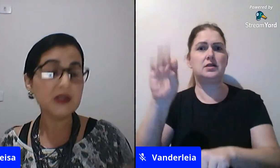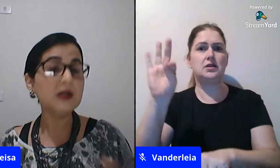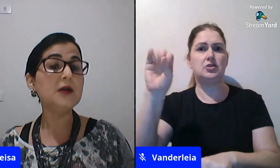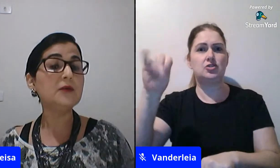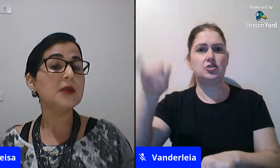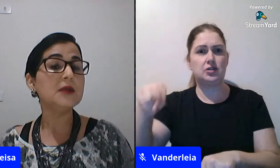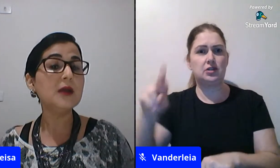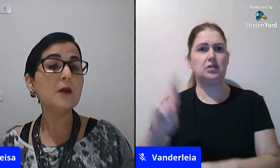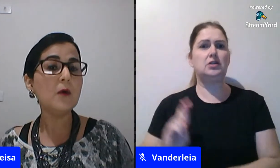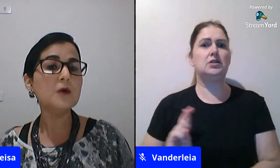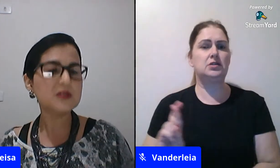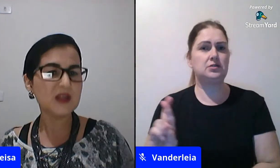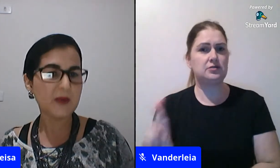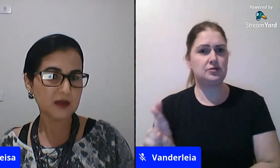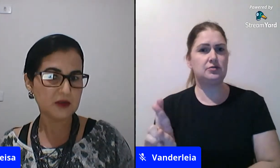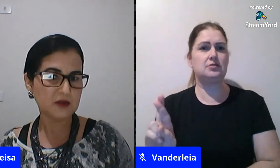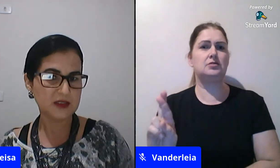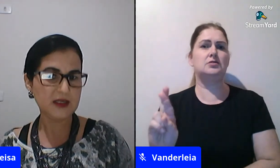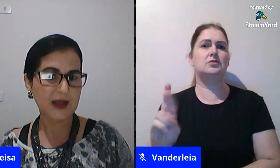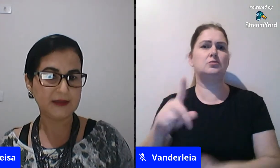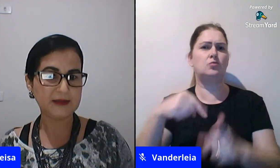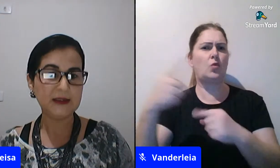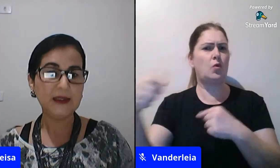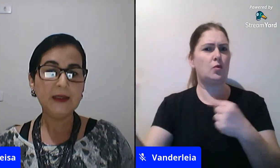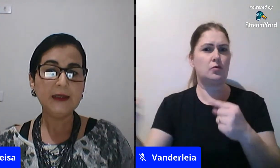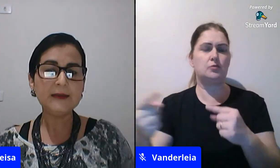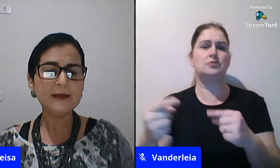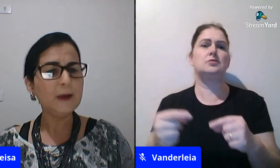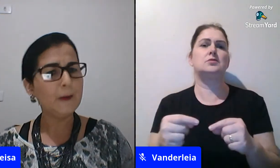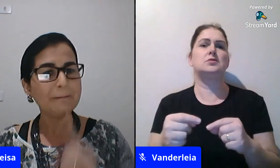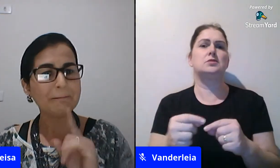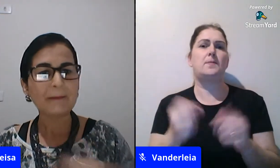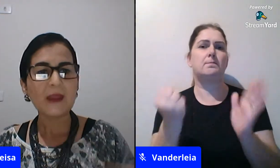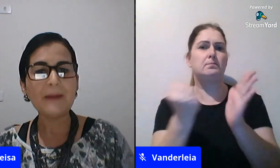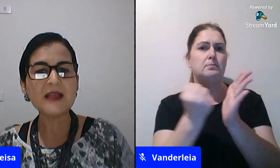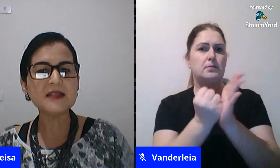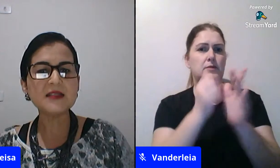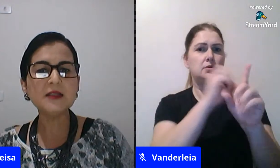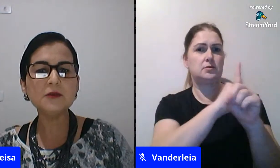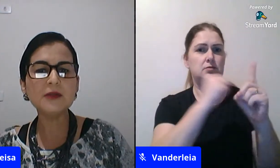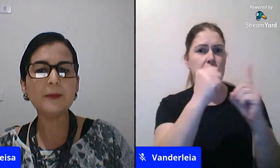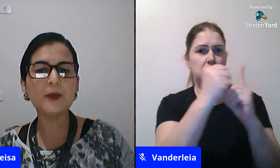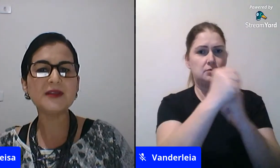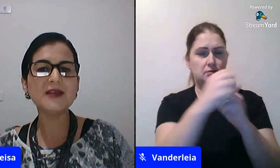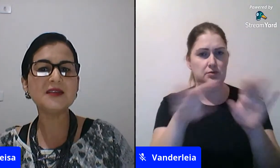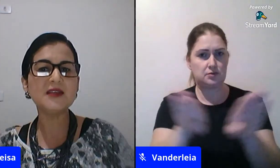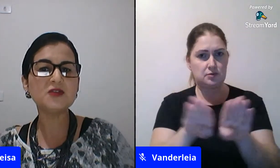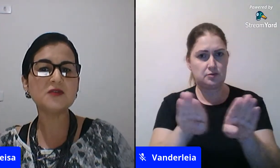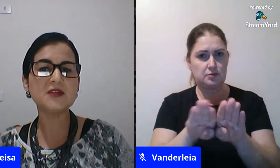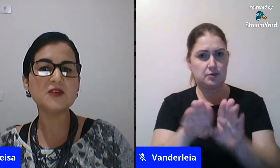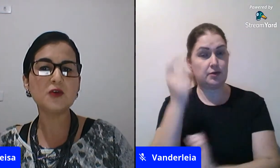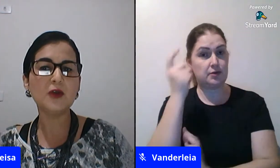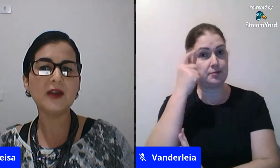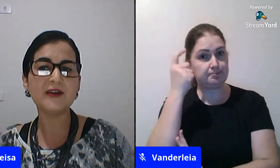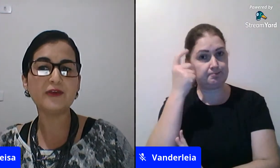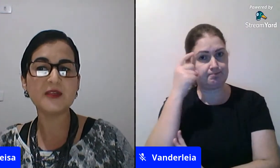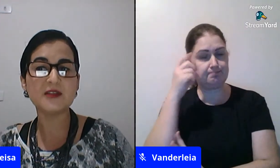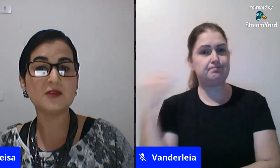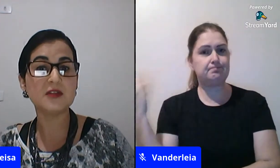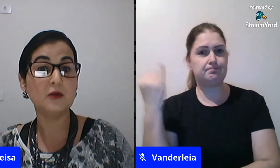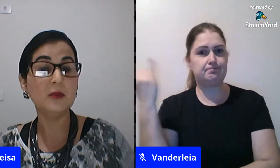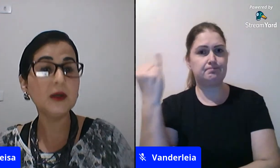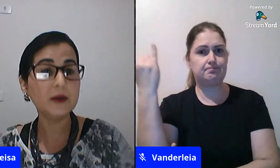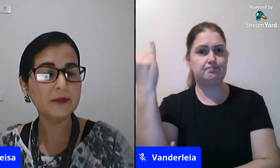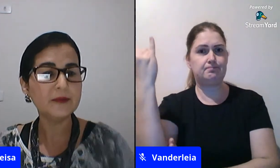religião, então, outros demarcadores sociais. Então, pensando na importância da instituição escolar na